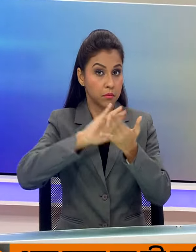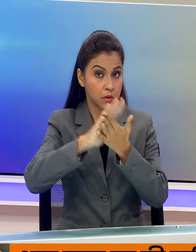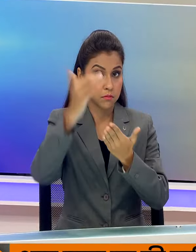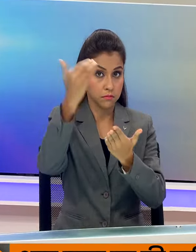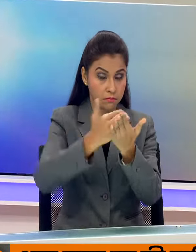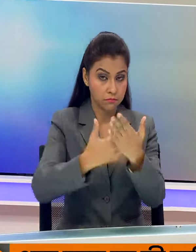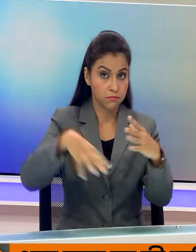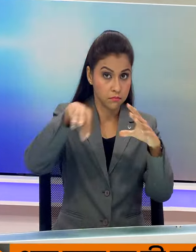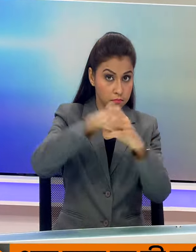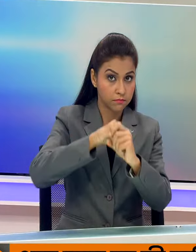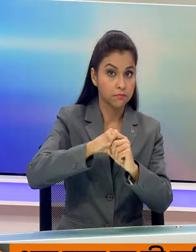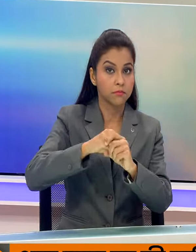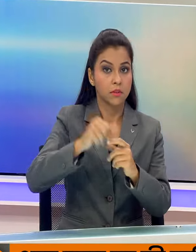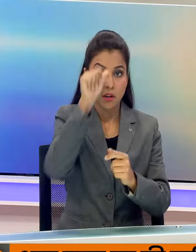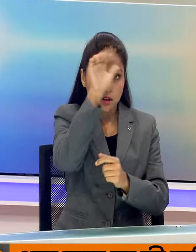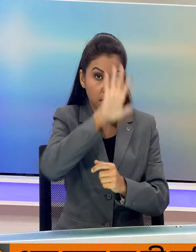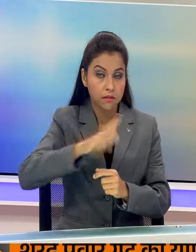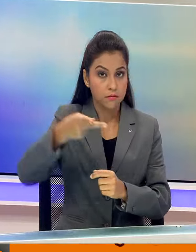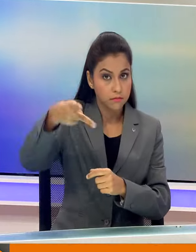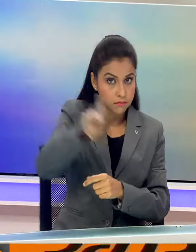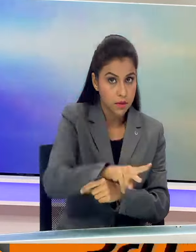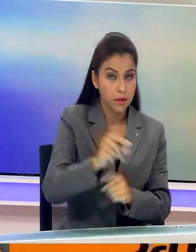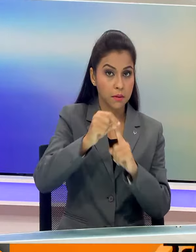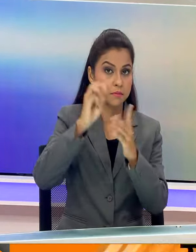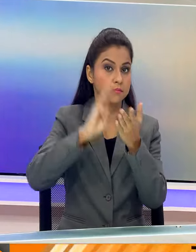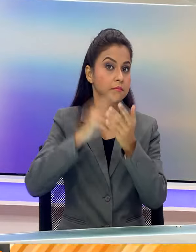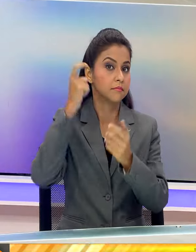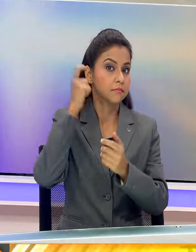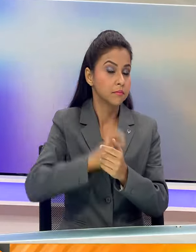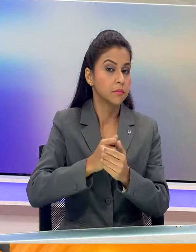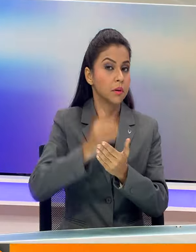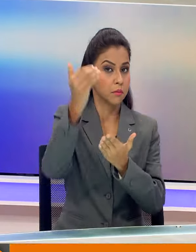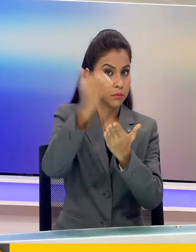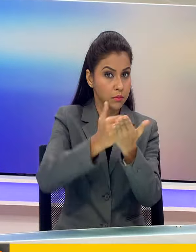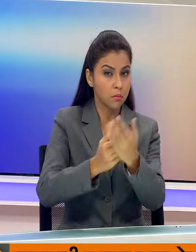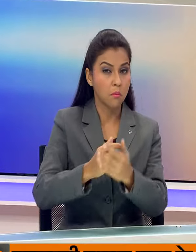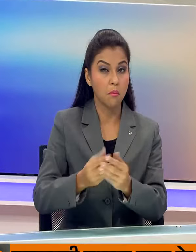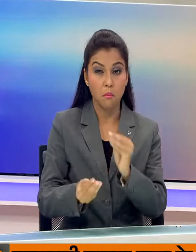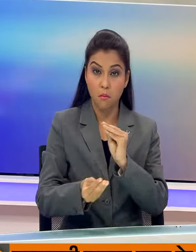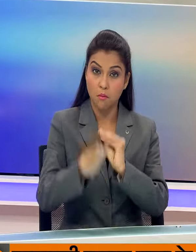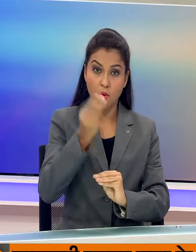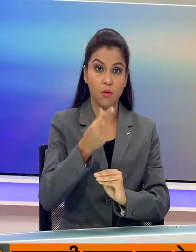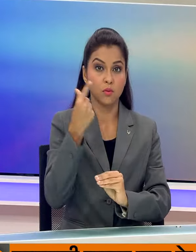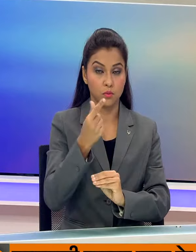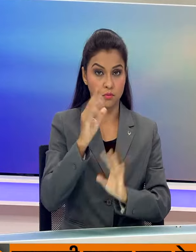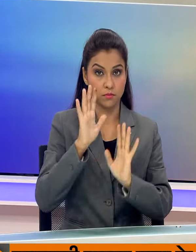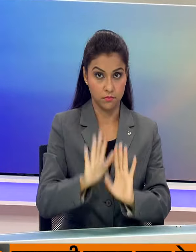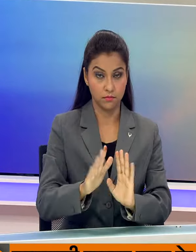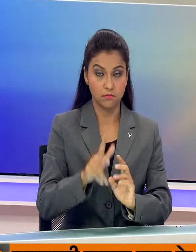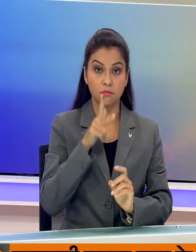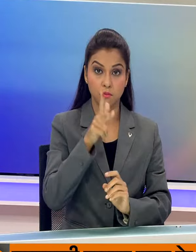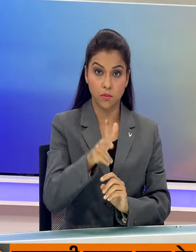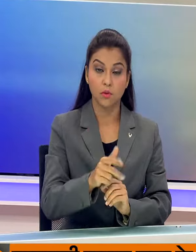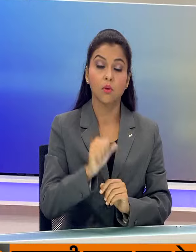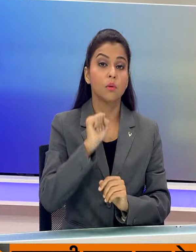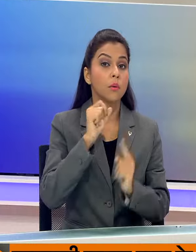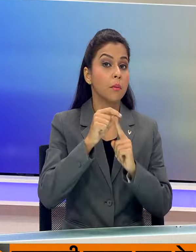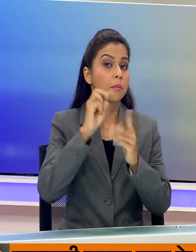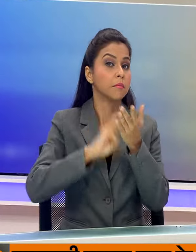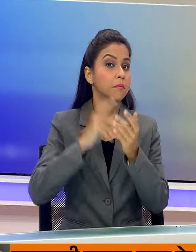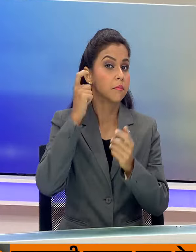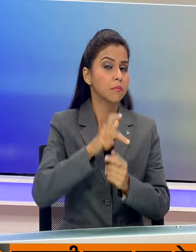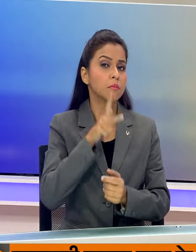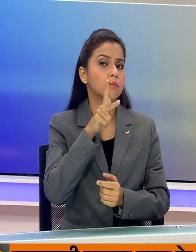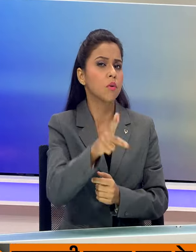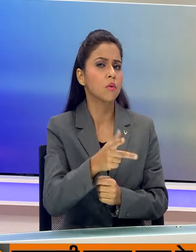लेकर स्वदेश वापस लोटे प्रधान मंत्री मोदी ने ब्रिक्सर सम्मेलन को बेहत उप्योगी पताया उन्होंने कहा कि उन्हें